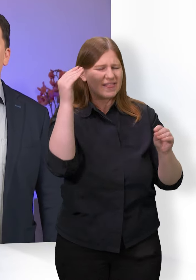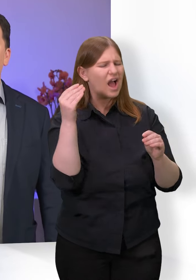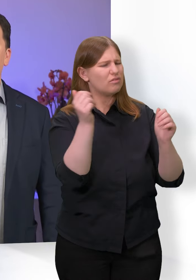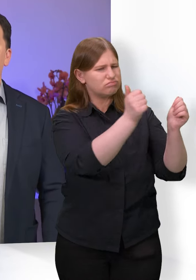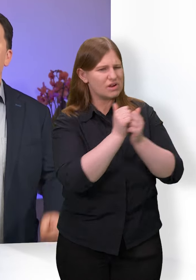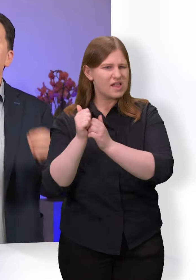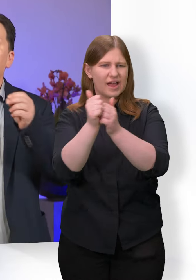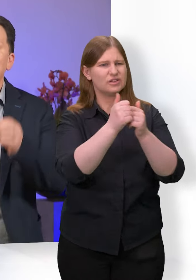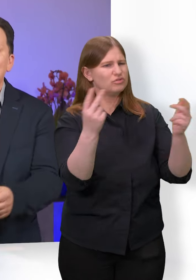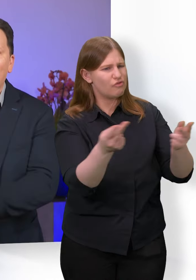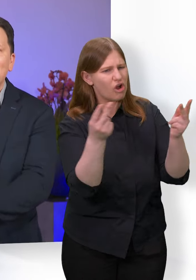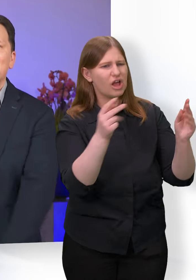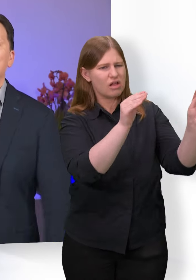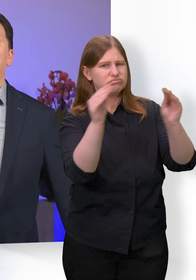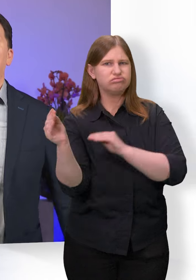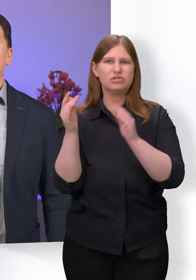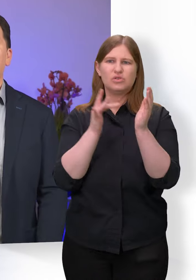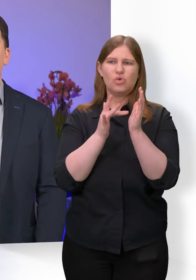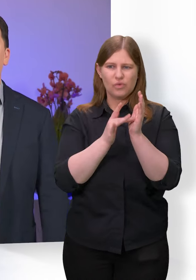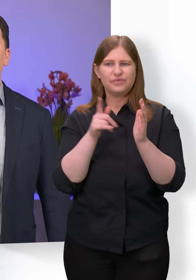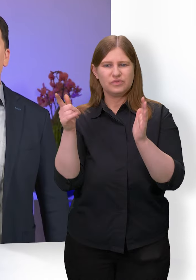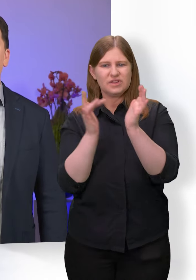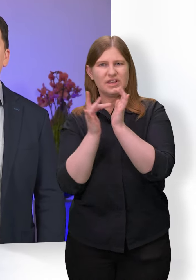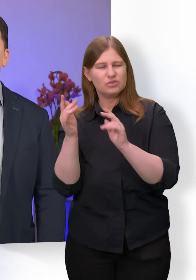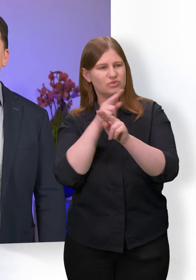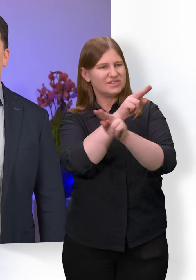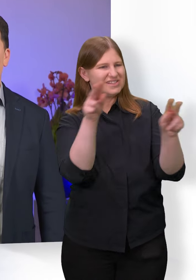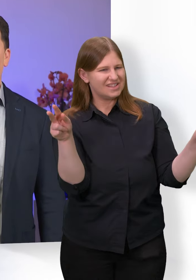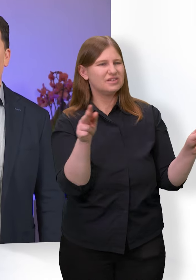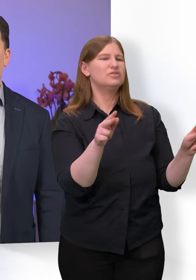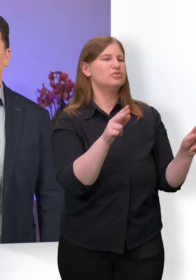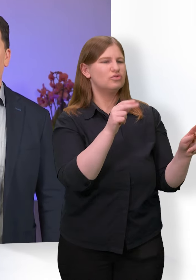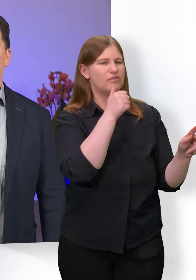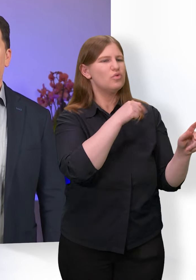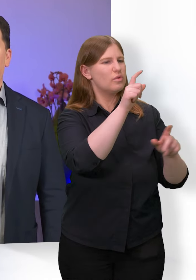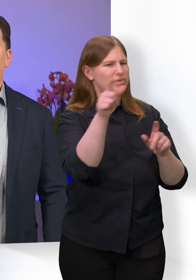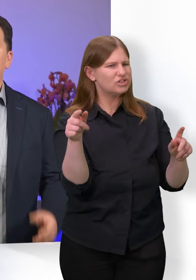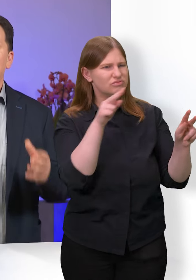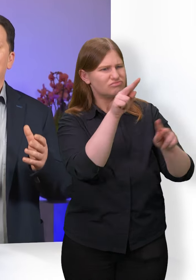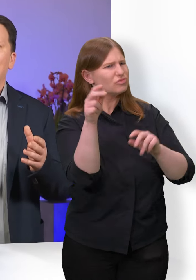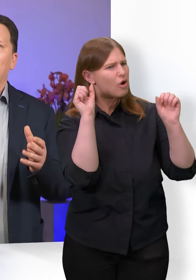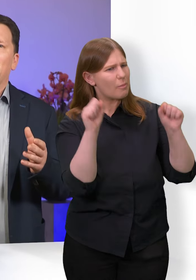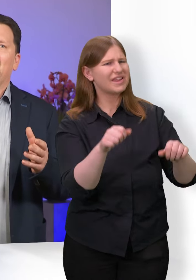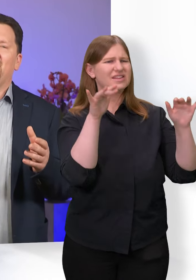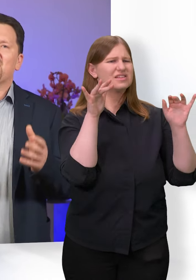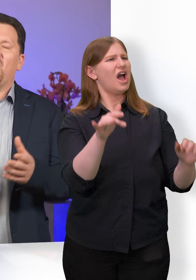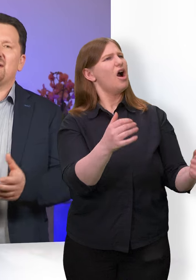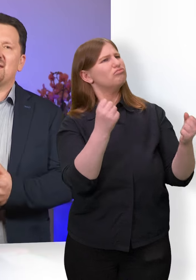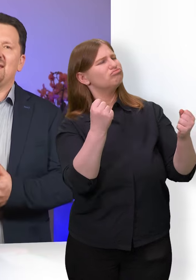Weil er das Potenzial in diesen zwölf jungen Menschen sah. Er hat gesehen, was Gott in sie